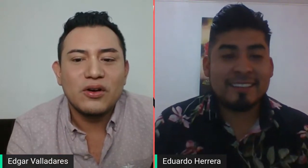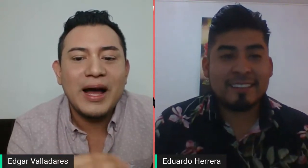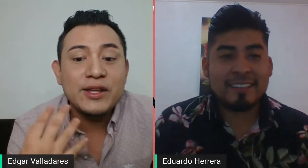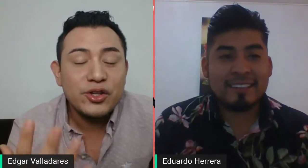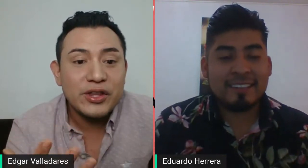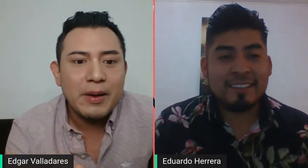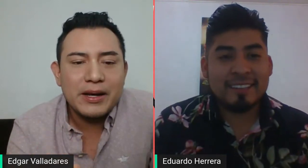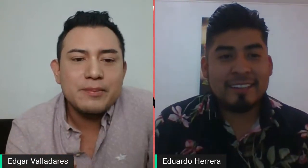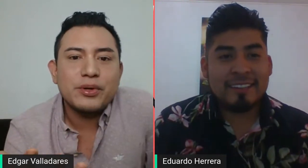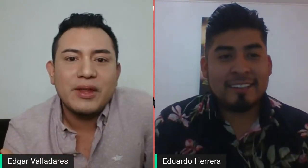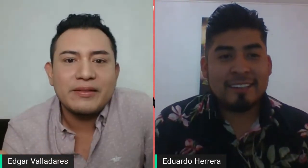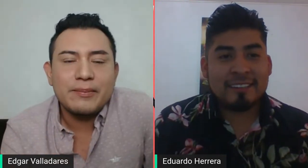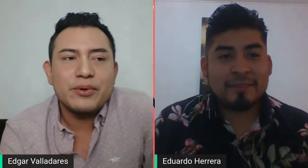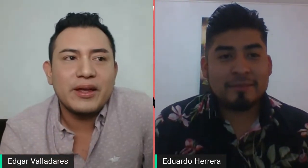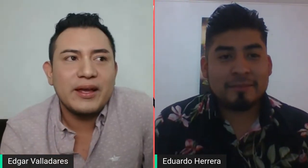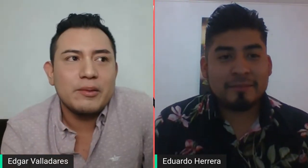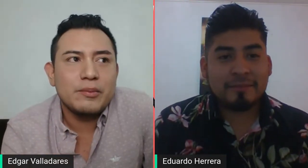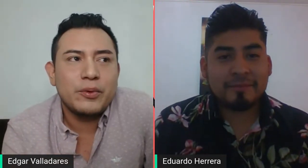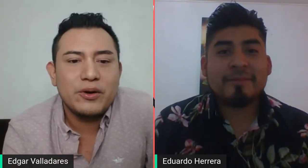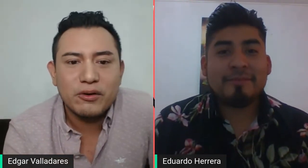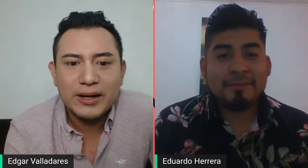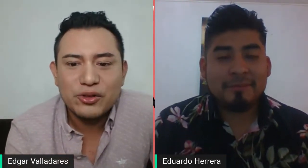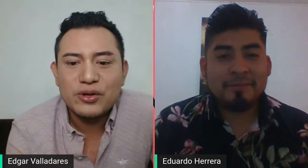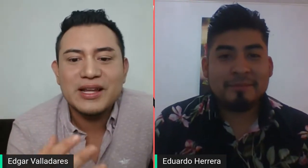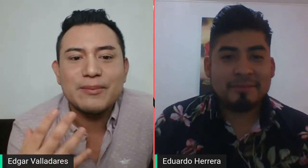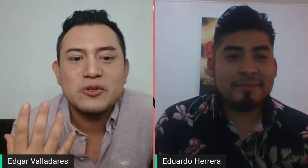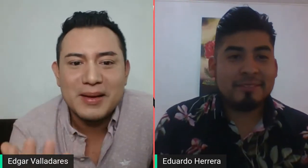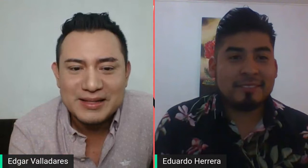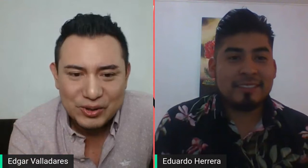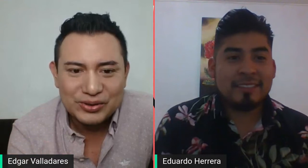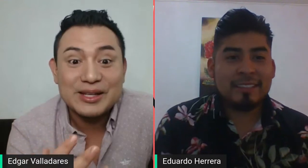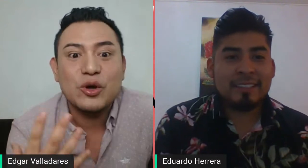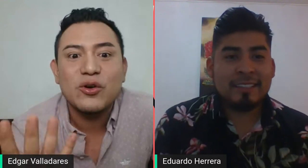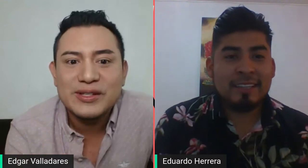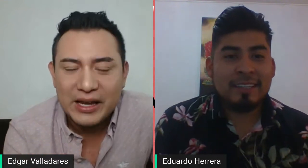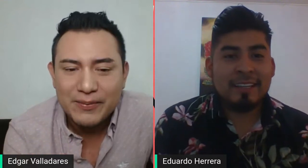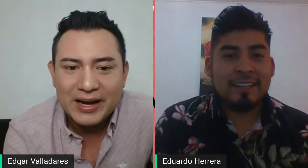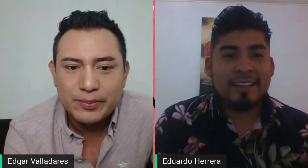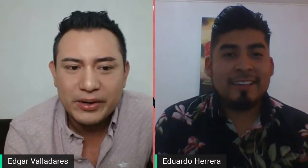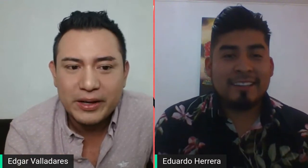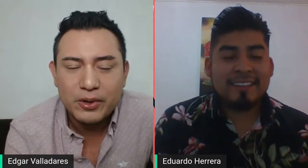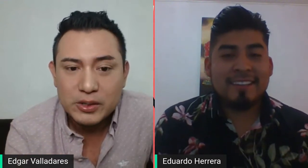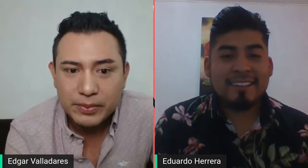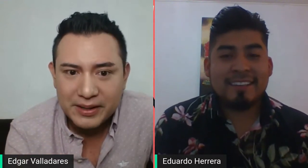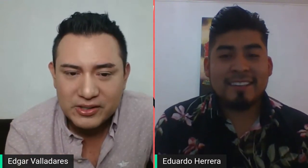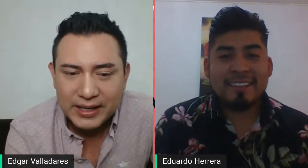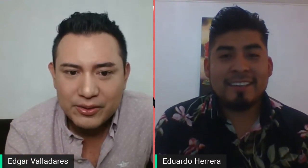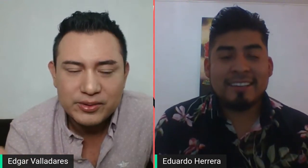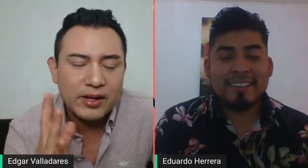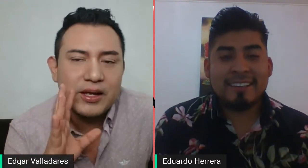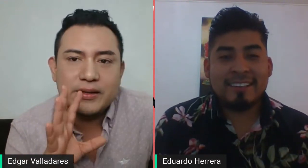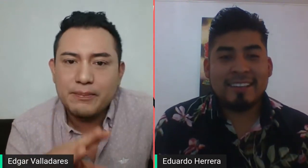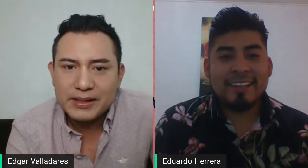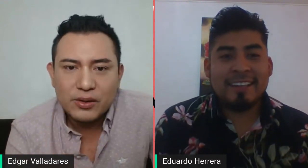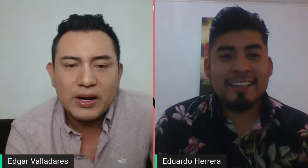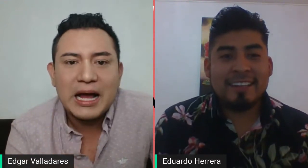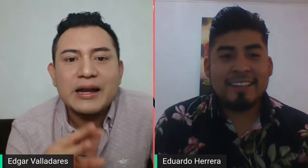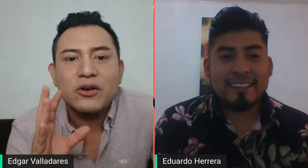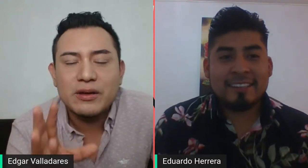Hay otro tema bien importante porque, bueno, creo que todos tenemos mascotas. O los animales, por ejemplo, en los primeros grados de preescolar o de